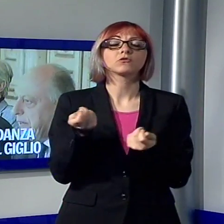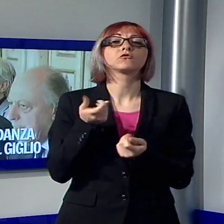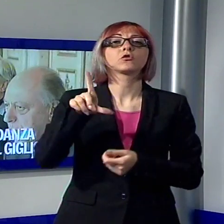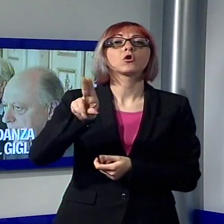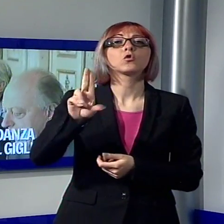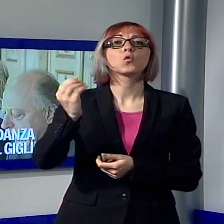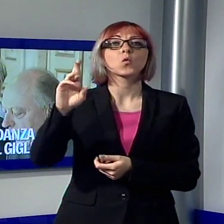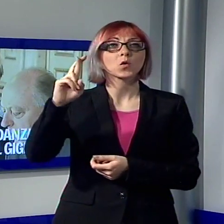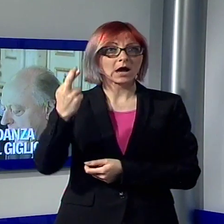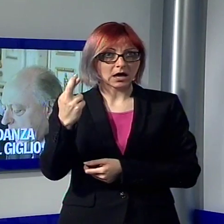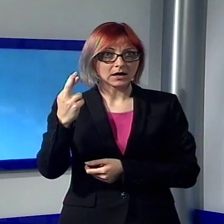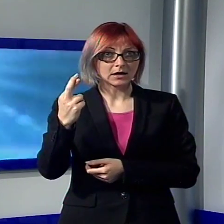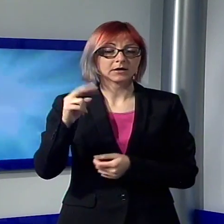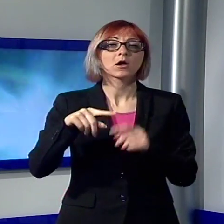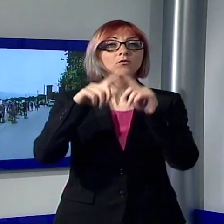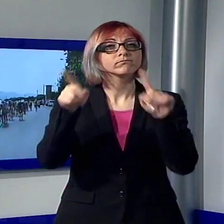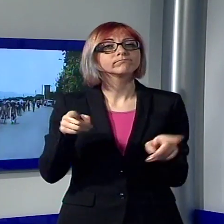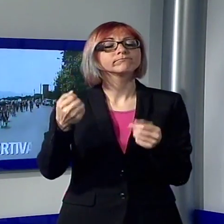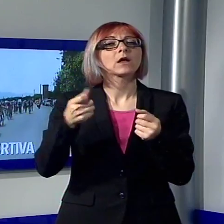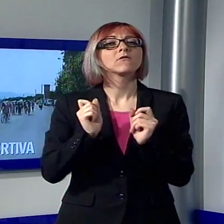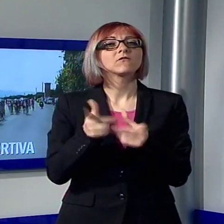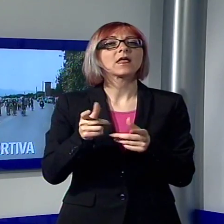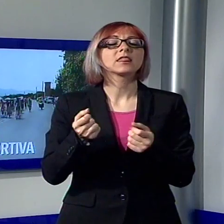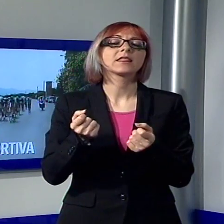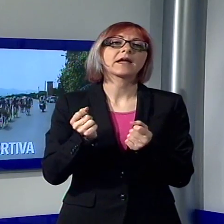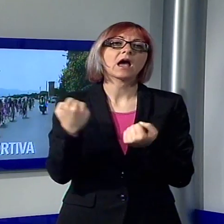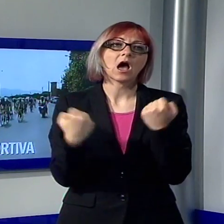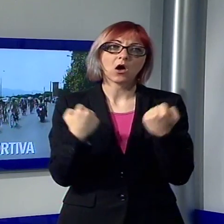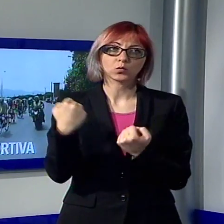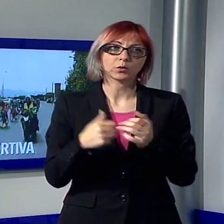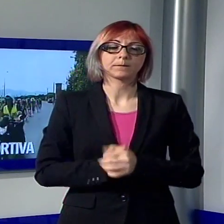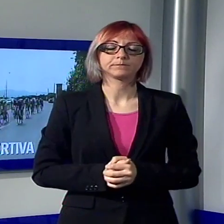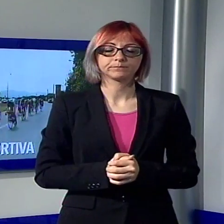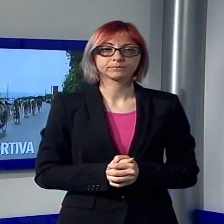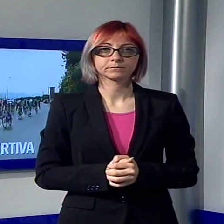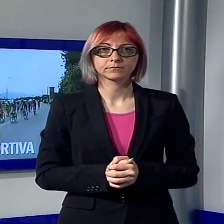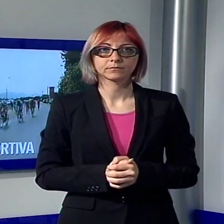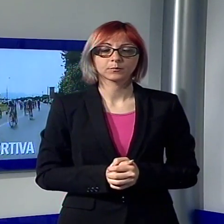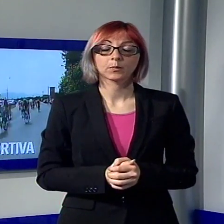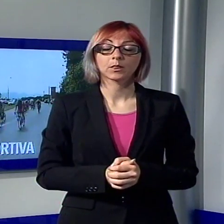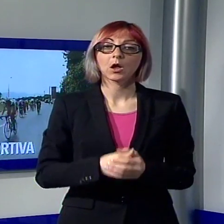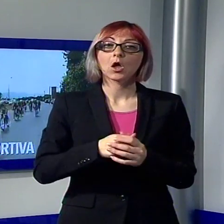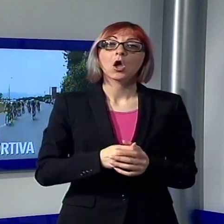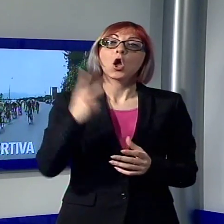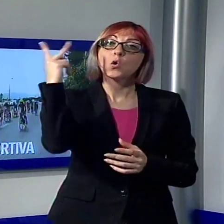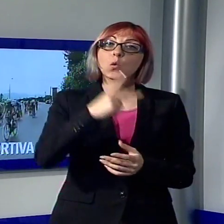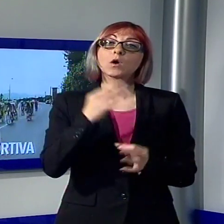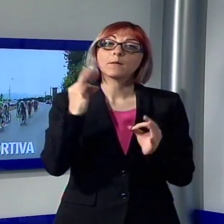Lucar. Lo sport, salute, Lucca, capitale di medicina sportiva, torna a Palazzo Ducale il